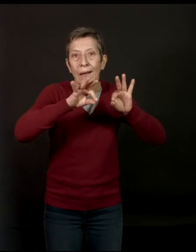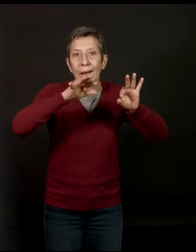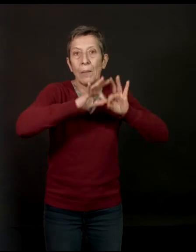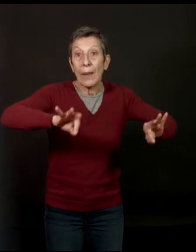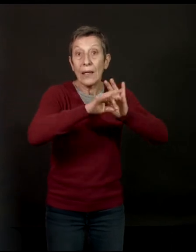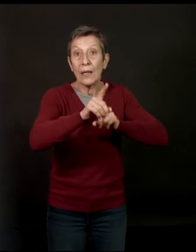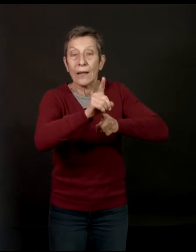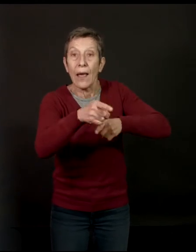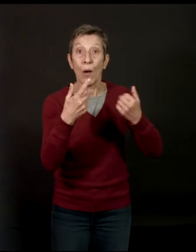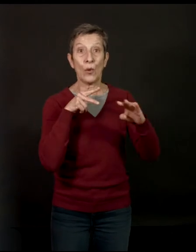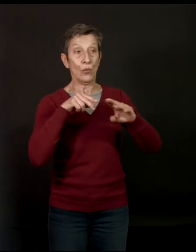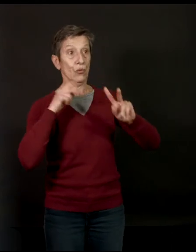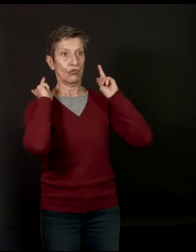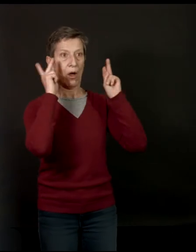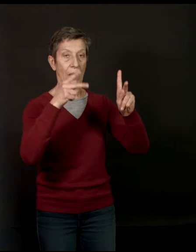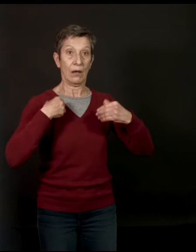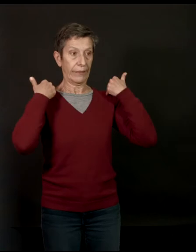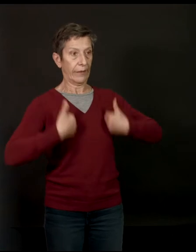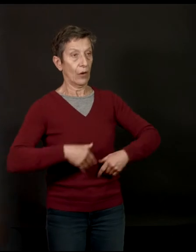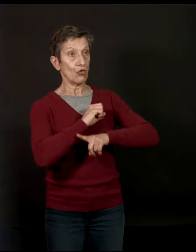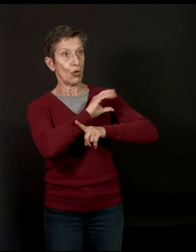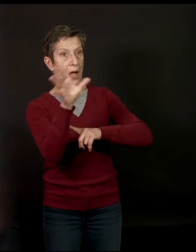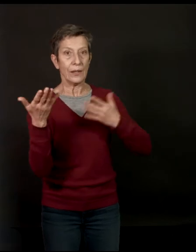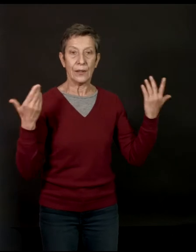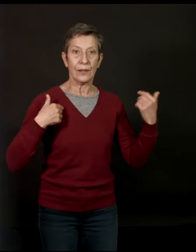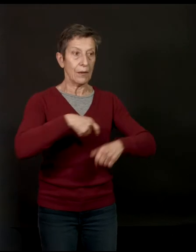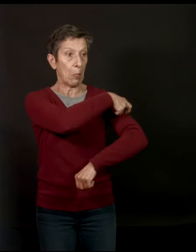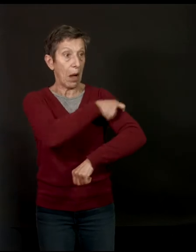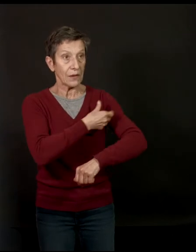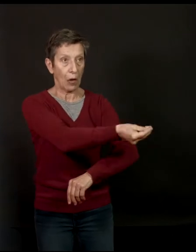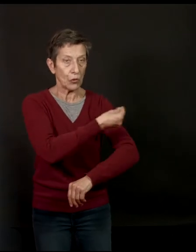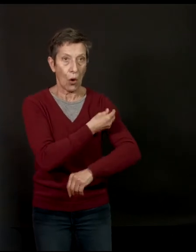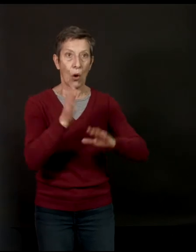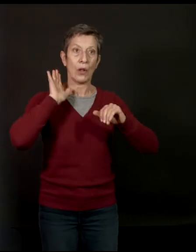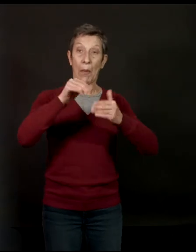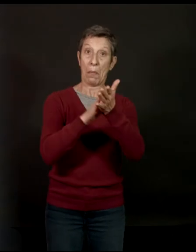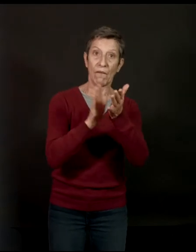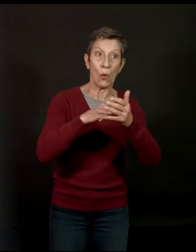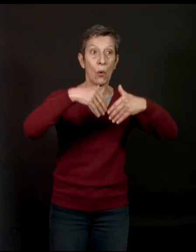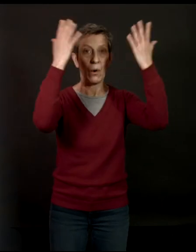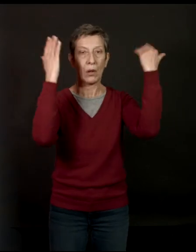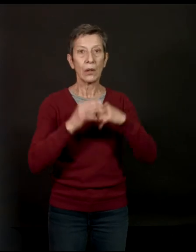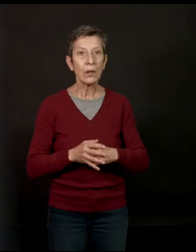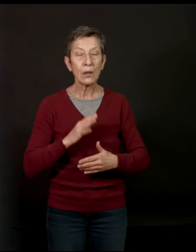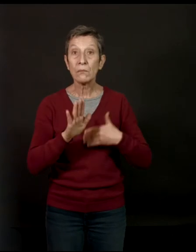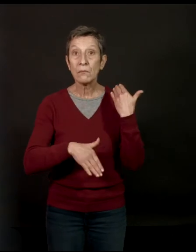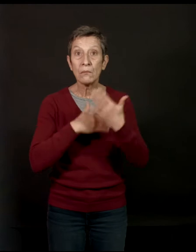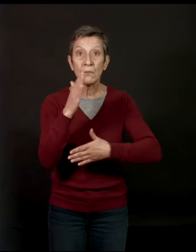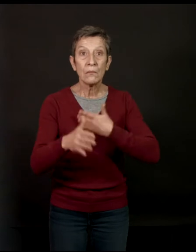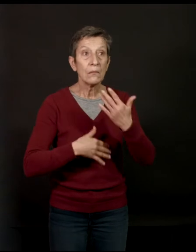début, vous disiez, je suis journaliste, vous aviez un brassard, on vous disait bravo, vive la liberté, etc. Et petit à petit, on dit, très bien, va vous tirer dessus parce que les journalistes, on n veut pas ici.